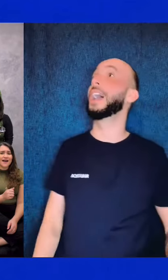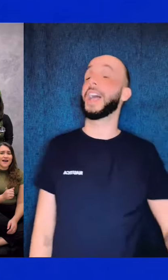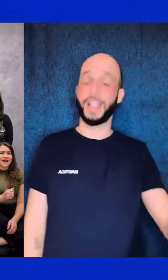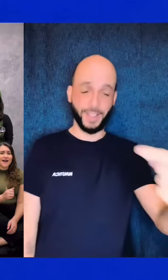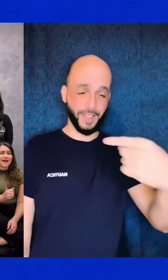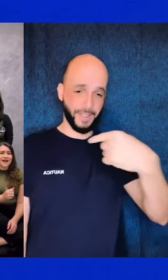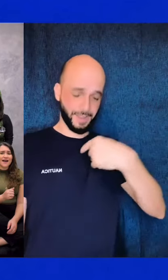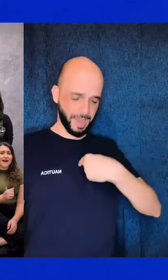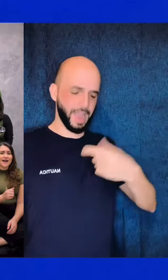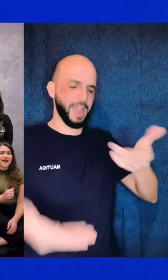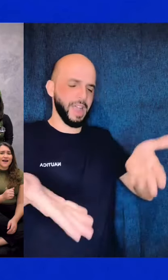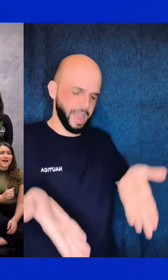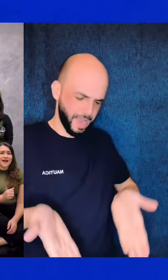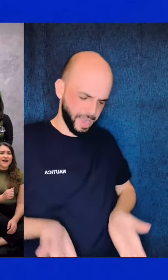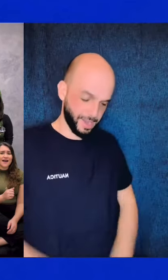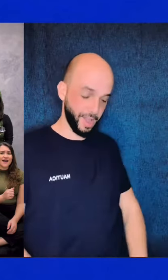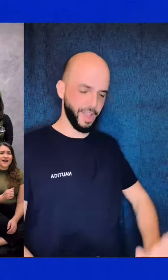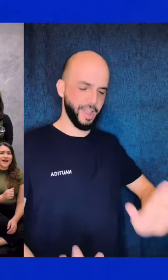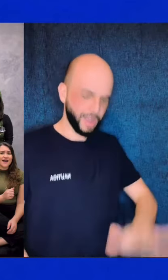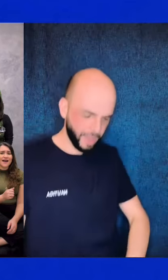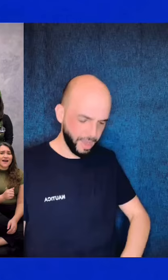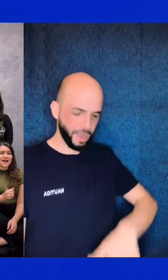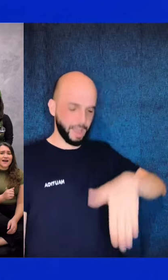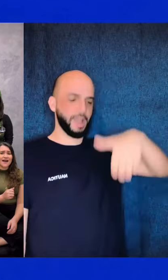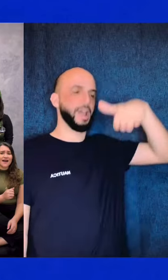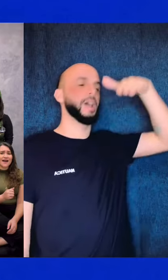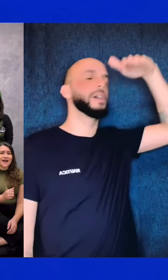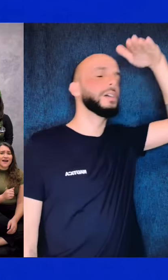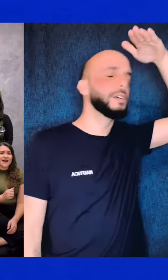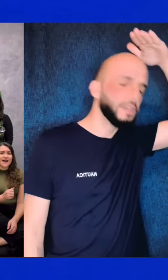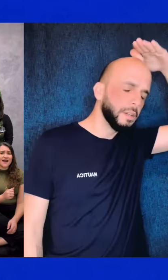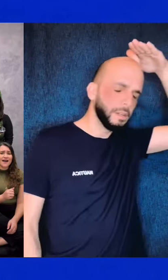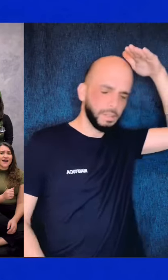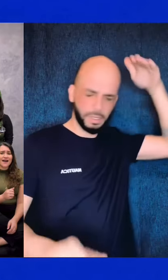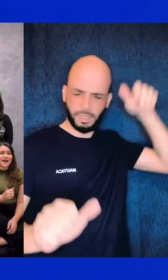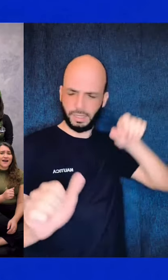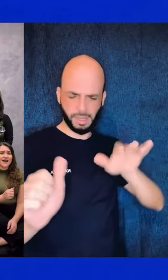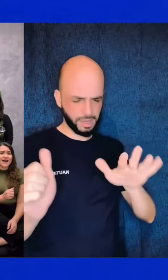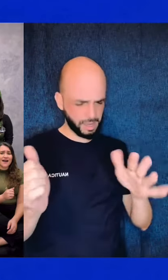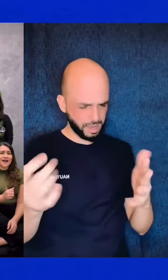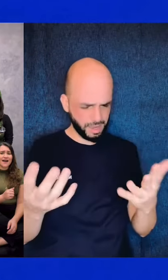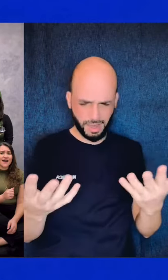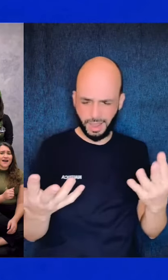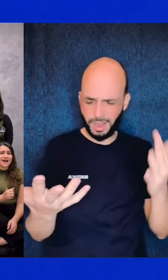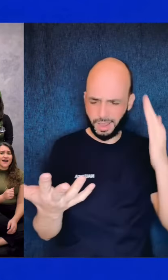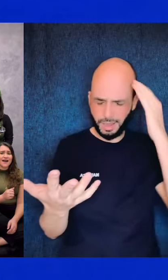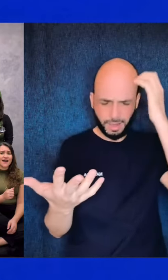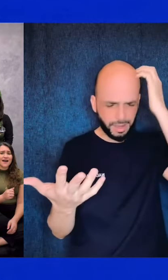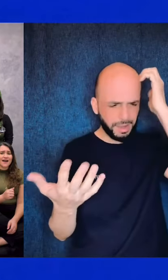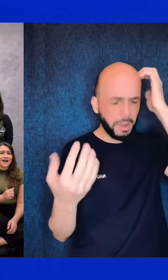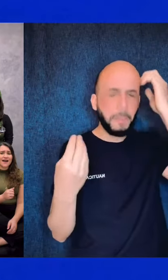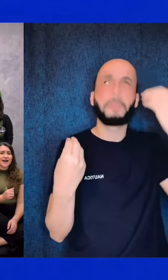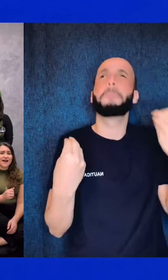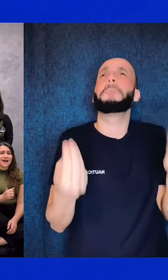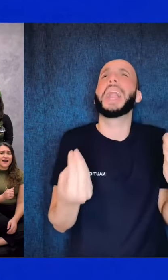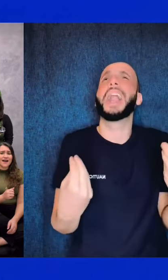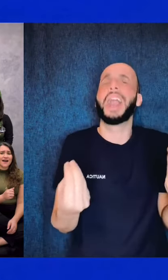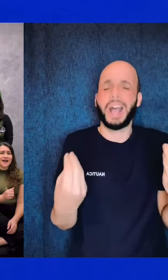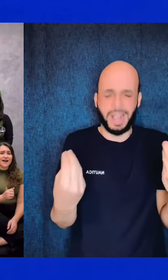adorar, ó rei dos reis, foi que